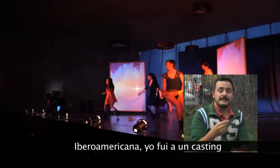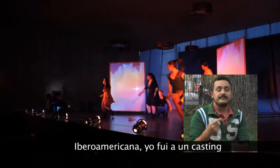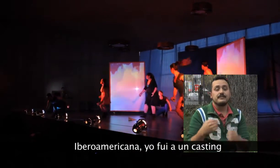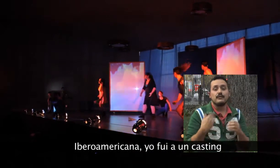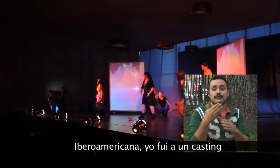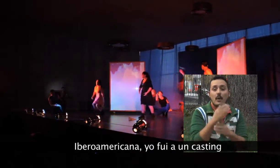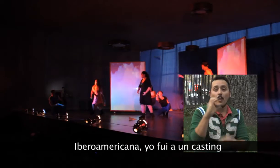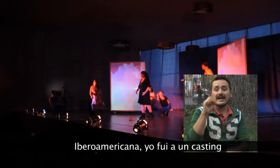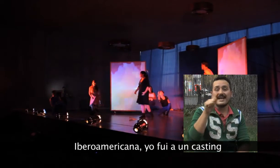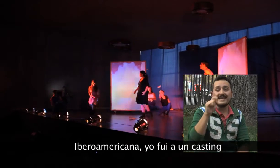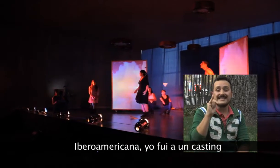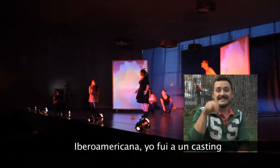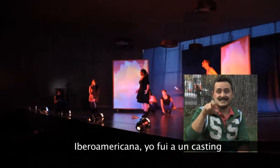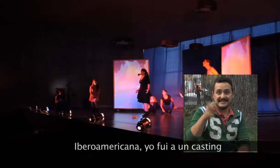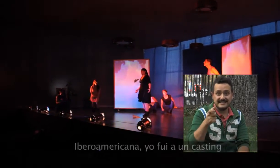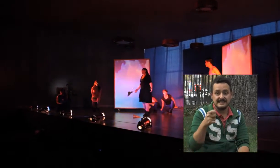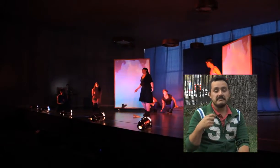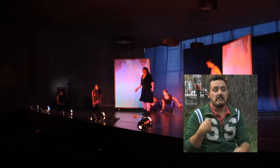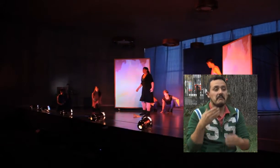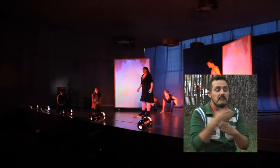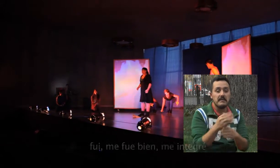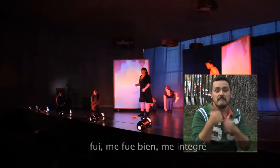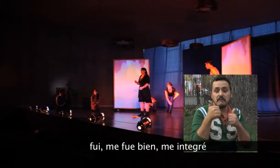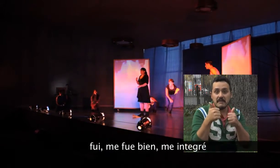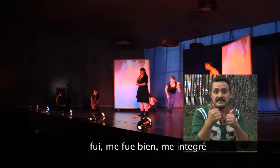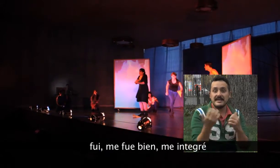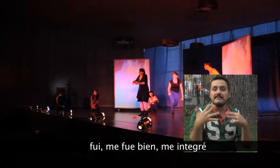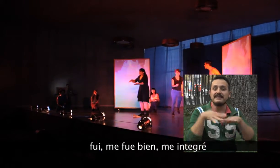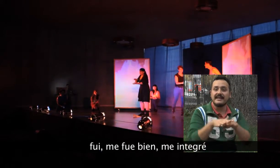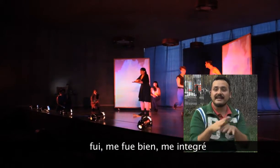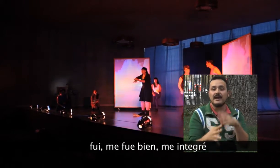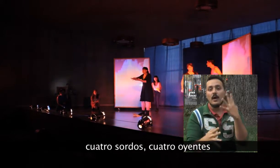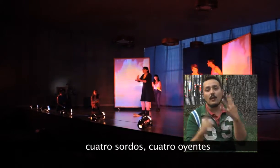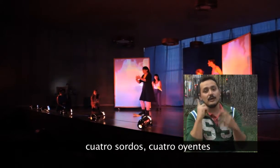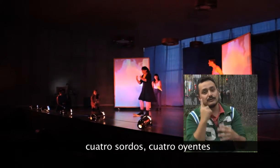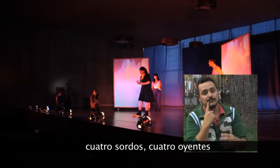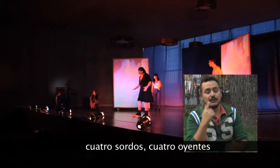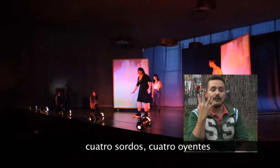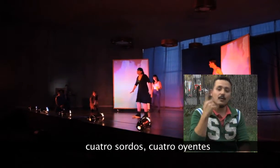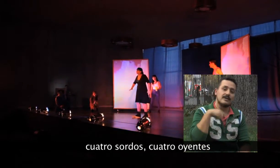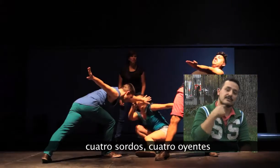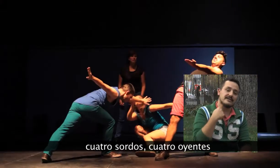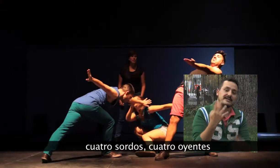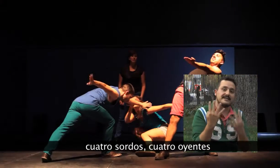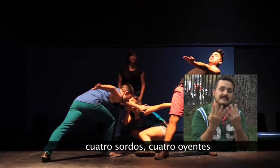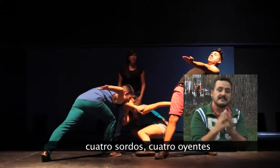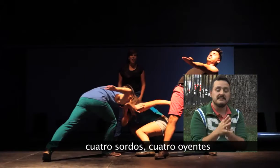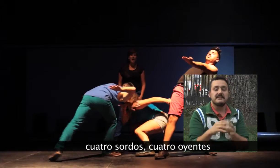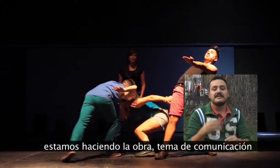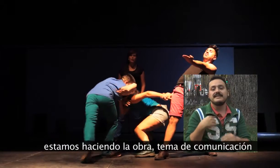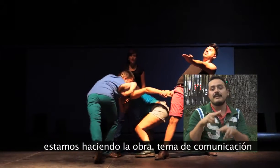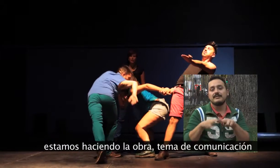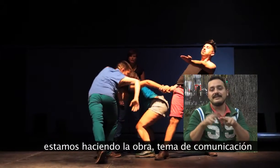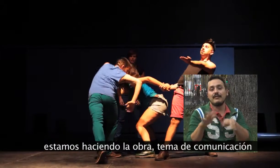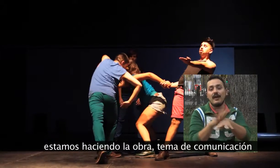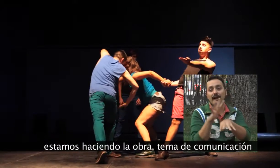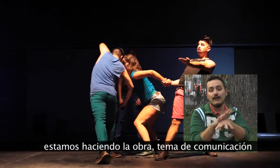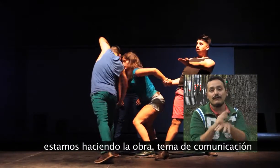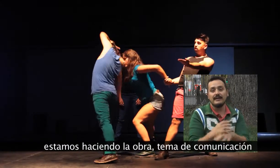Yo fui a un casting. Fue bien, fue bien, me integré cuatro sordos, cuatro oyentes. Y estábamos haciendo la obra